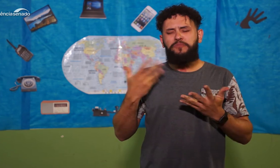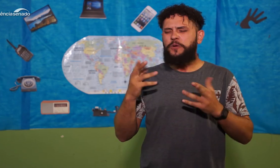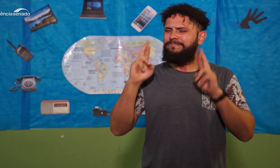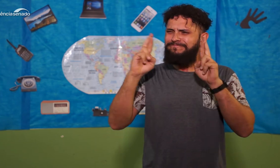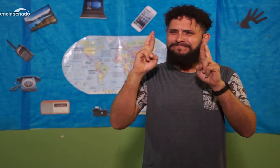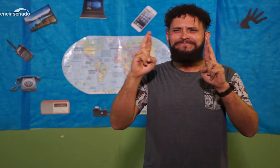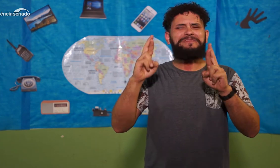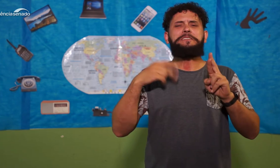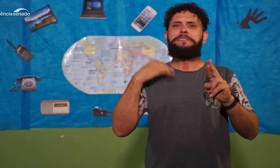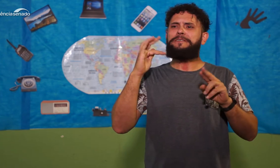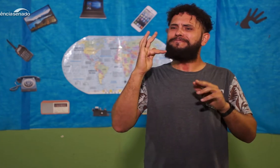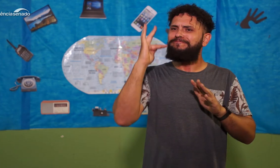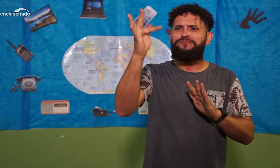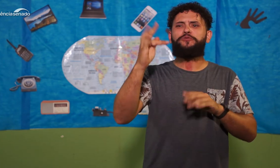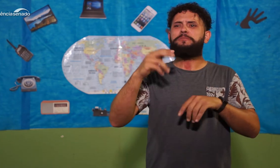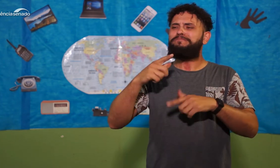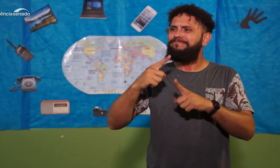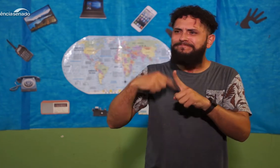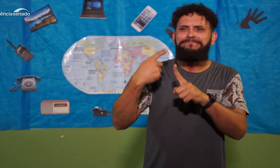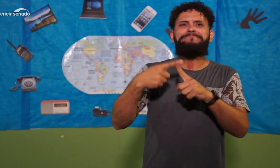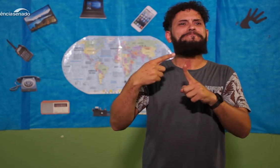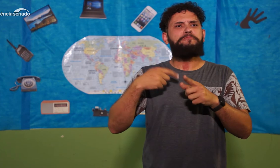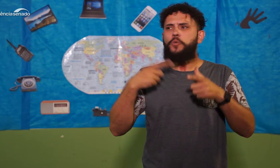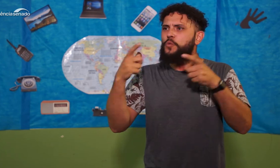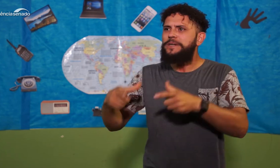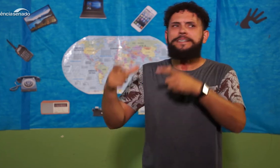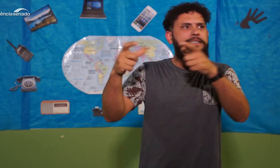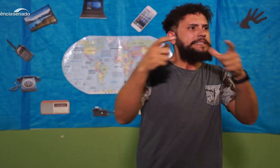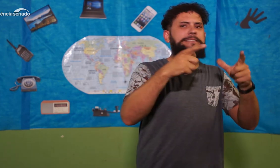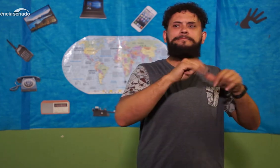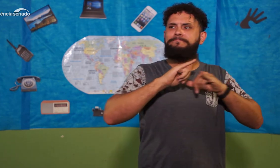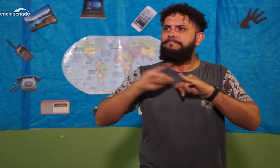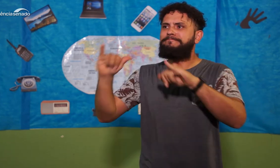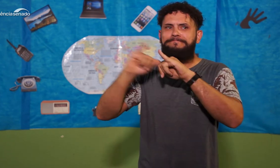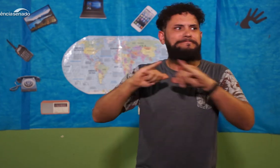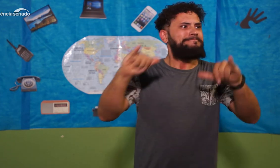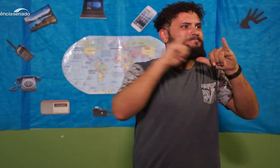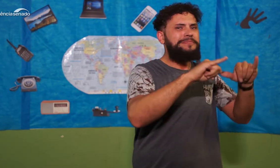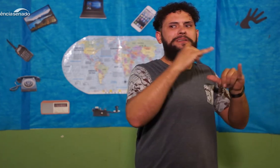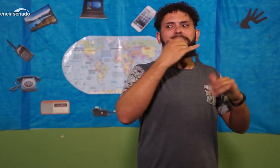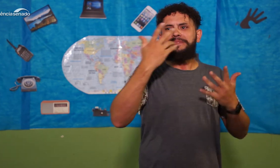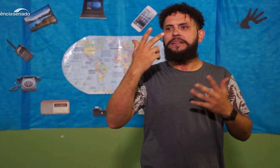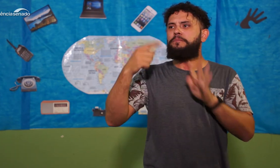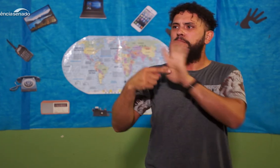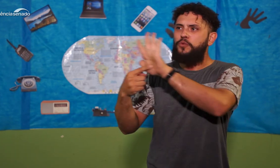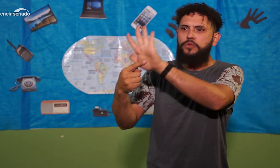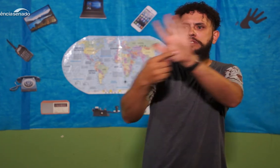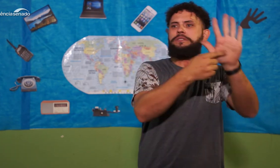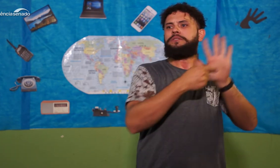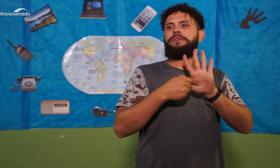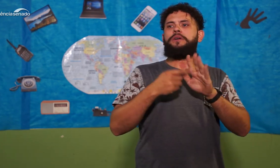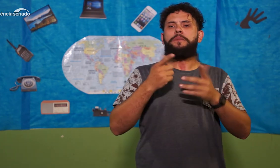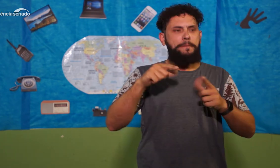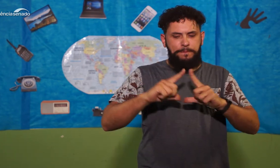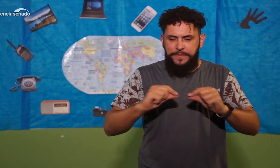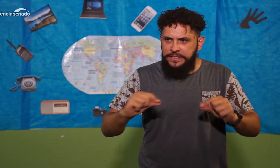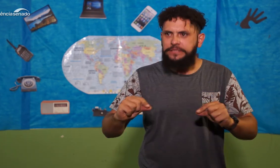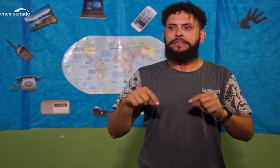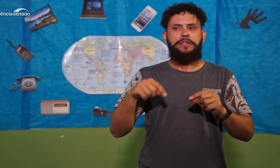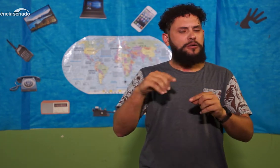eu estou muito feliz com a minha produção e eu espero que consigamos ter novos grupos fazendo o mesmo